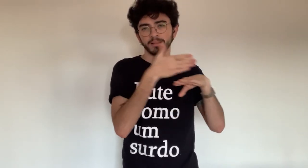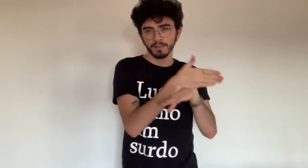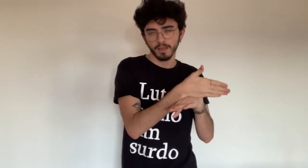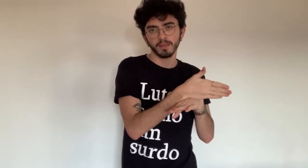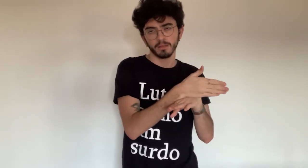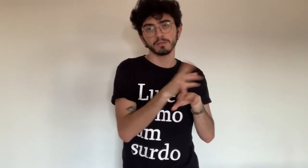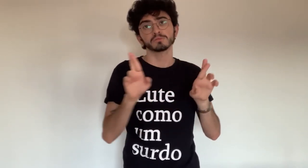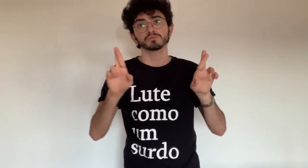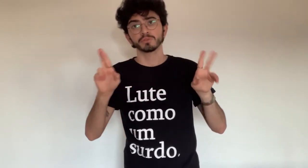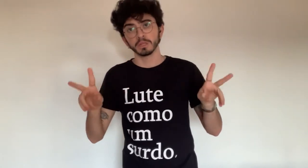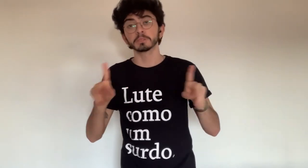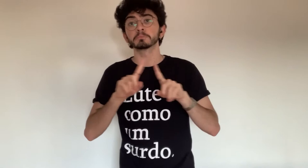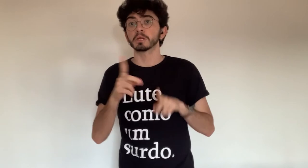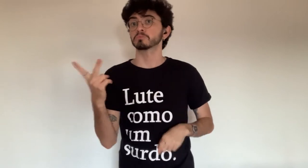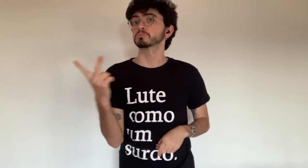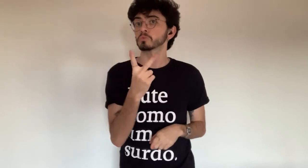plataformas boas para essas atividades